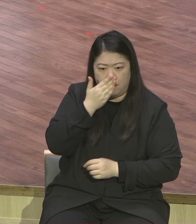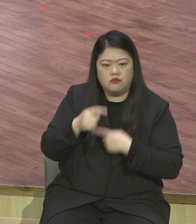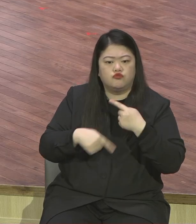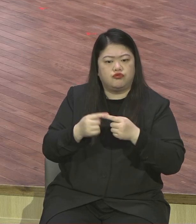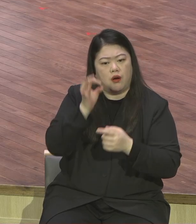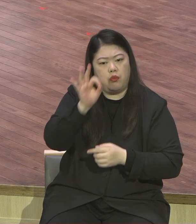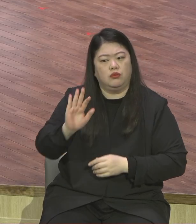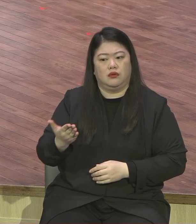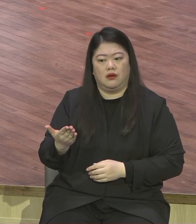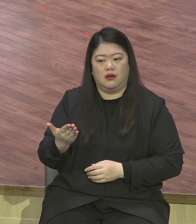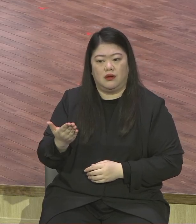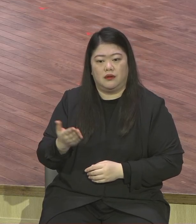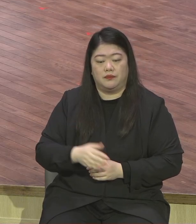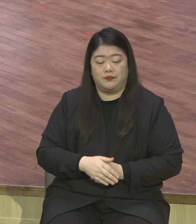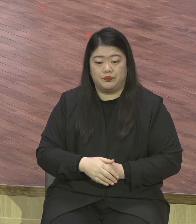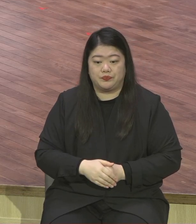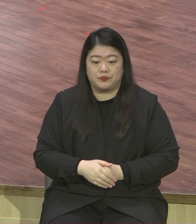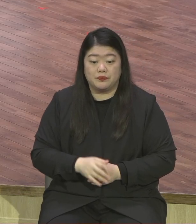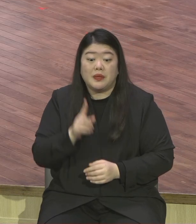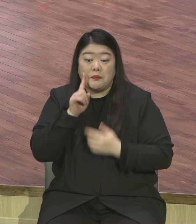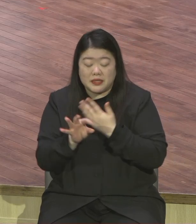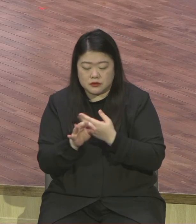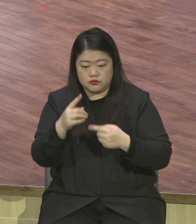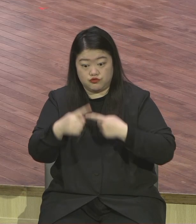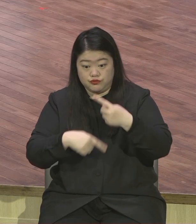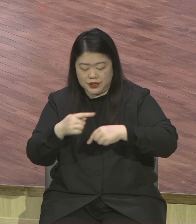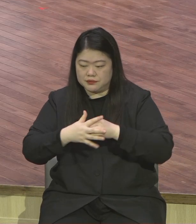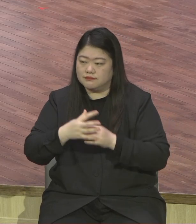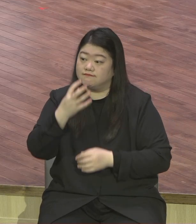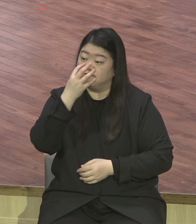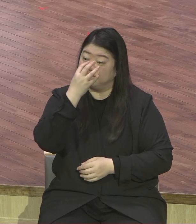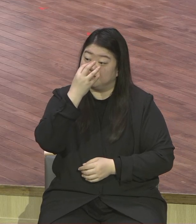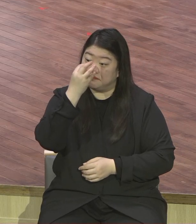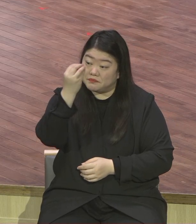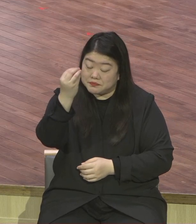교만함은요 절대 하나님의 말씀을 순종할 수 없어요